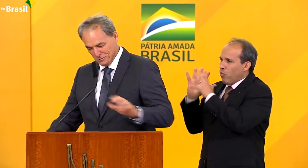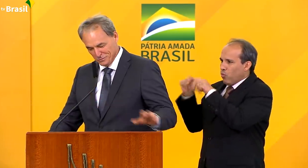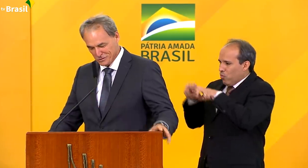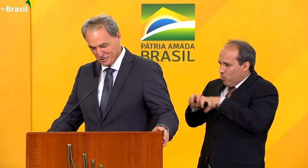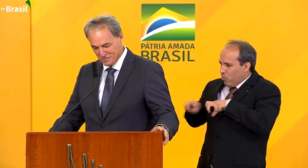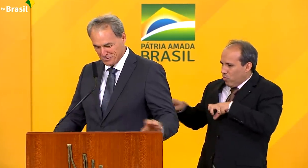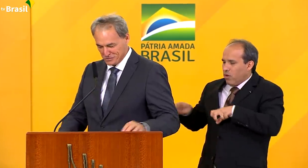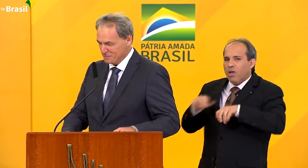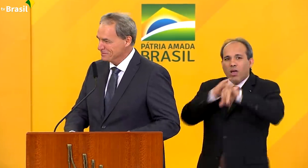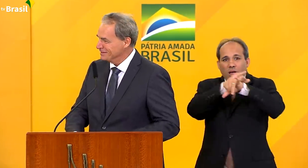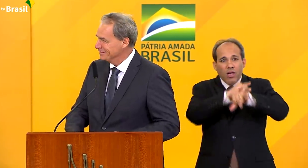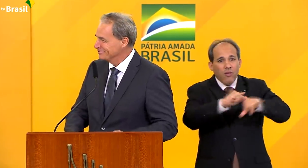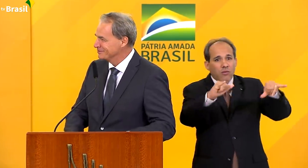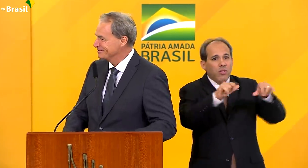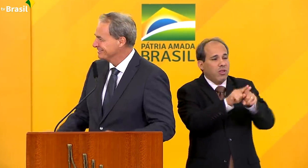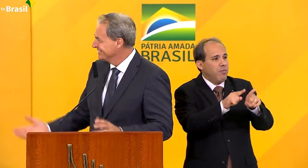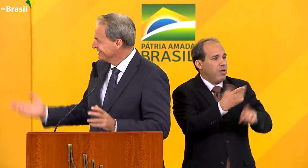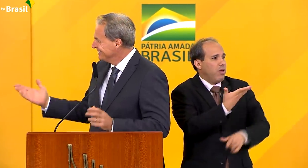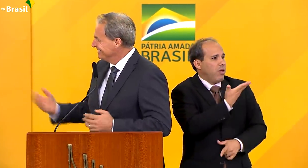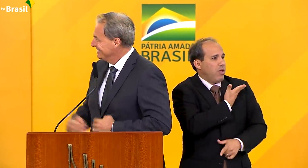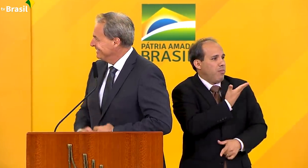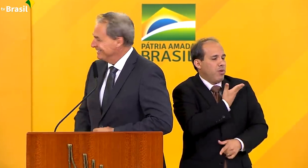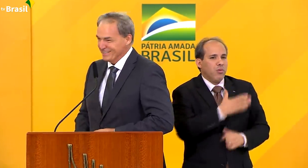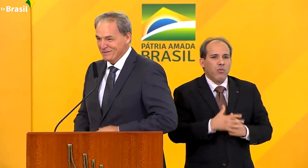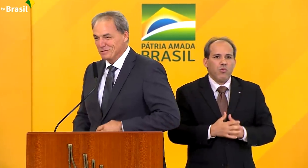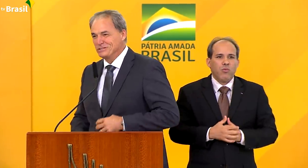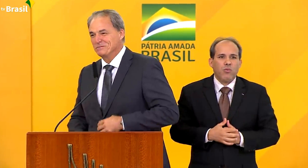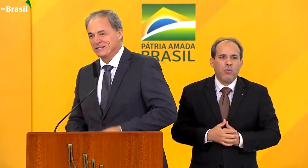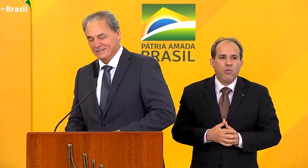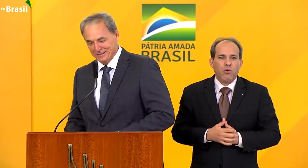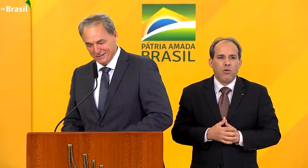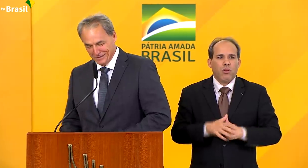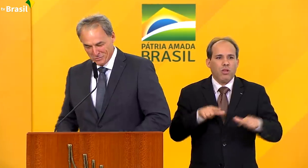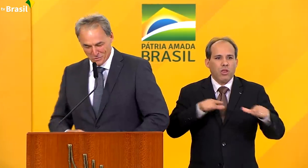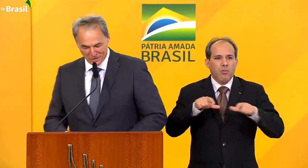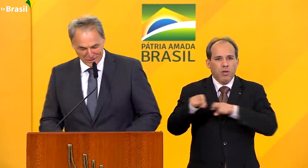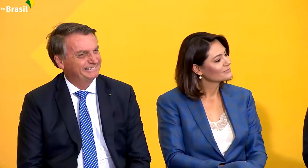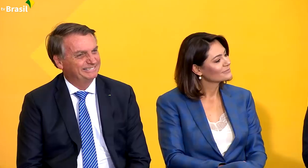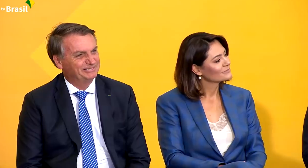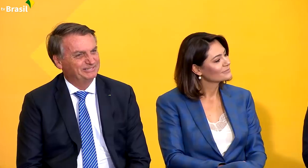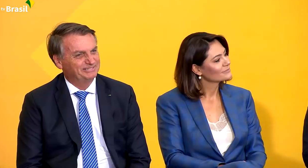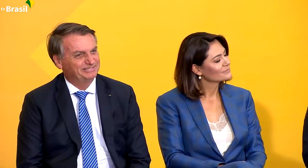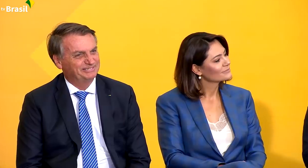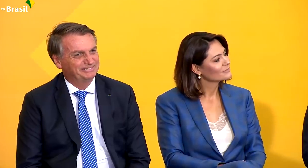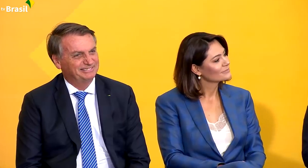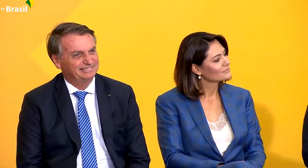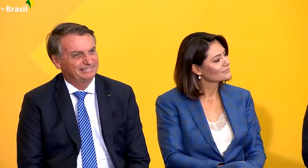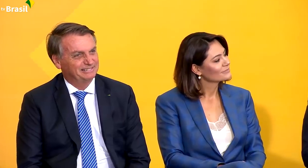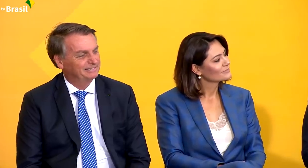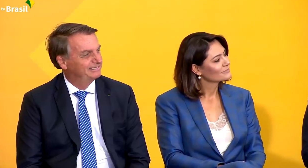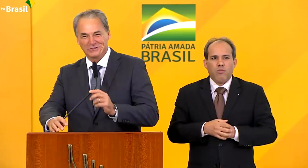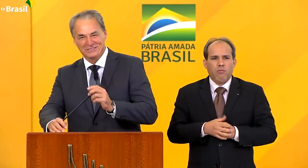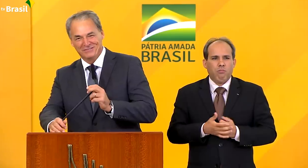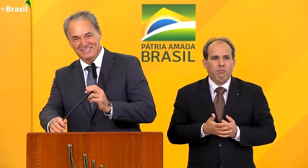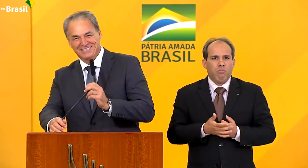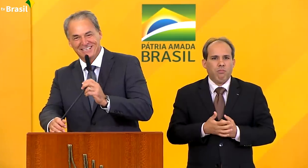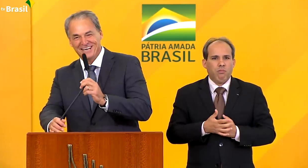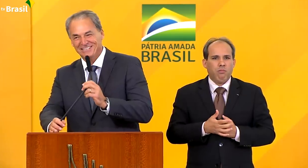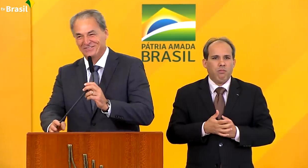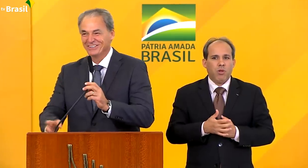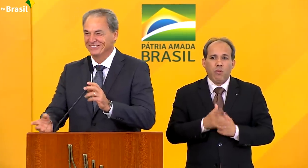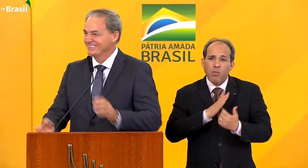aviso meus amigos campineiros que ele é pontipretano e não bugrino. Então, para alguns,